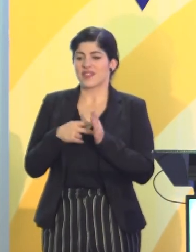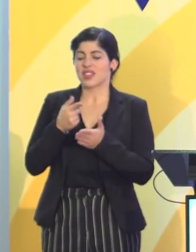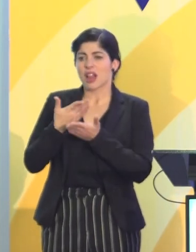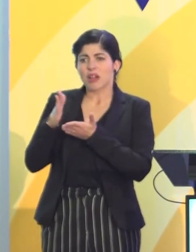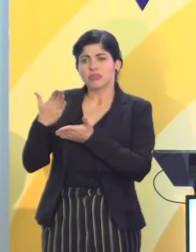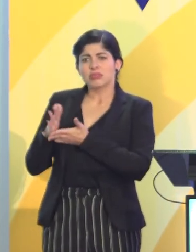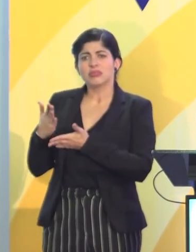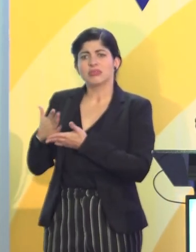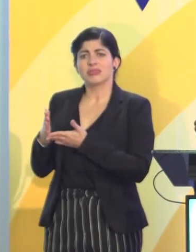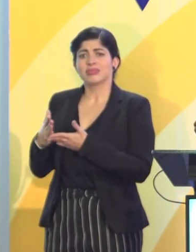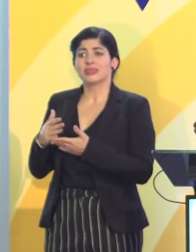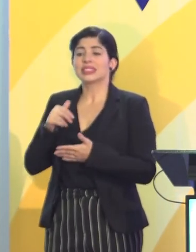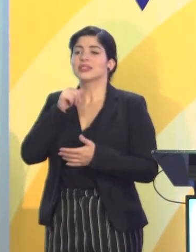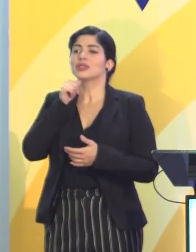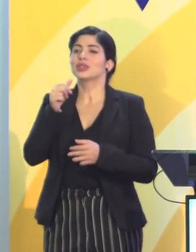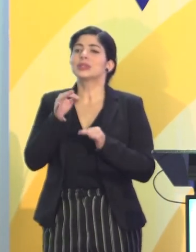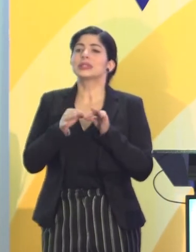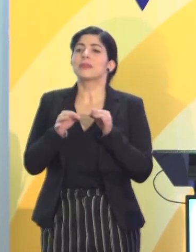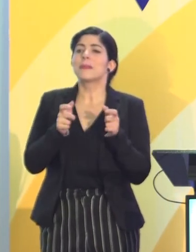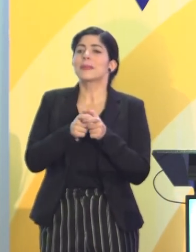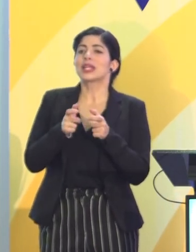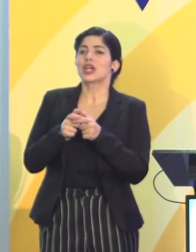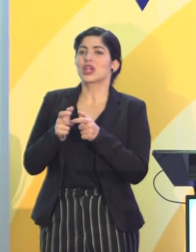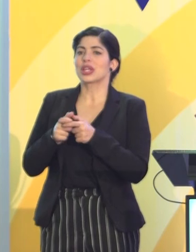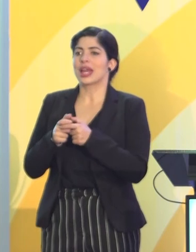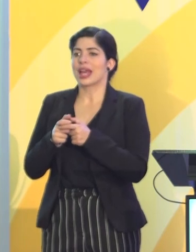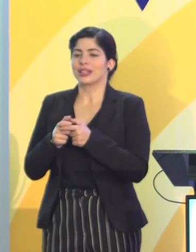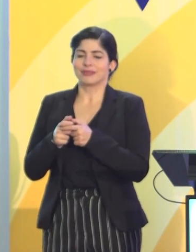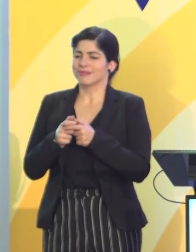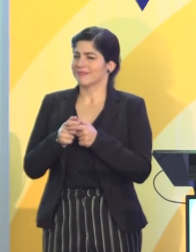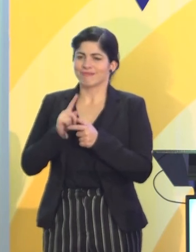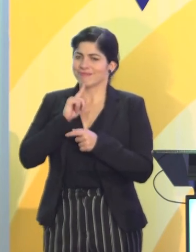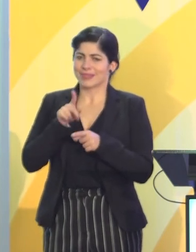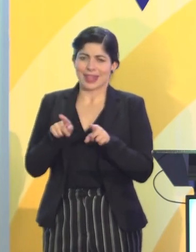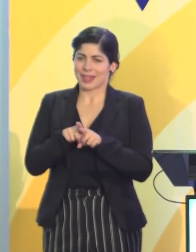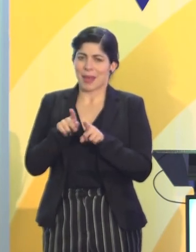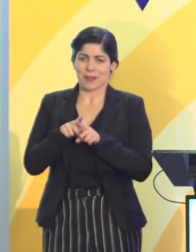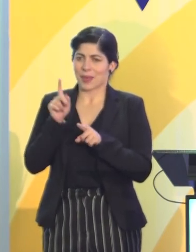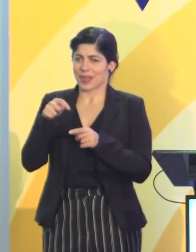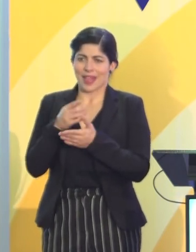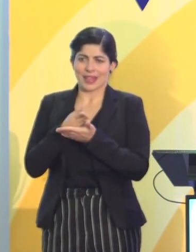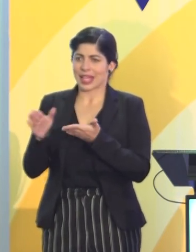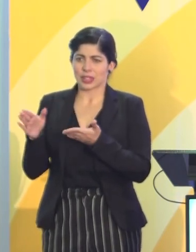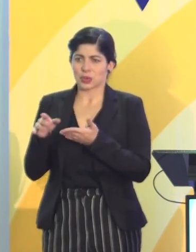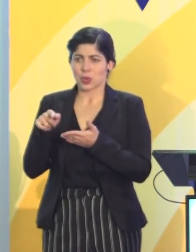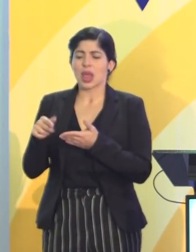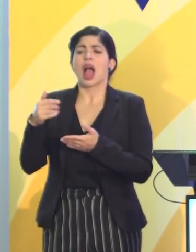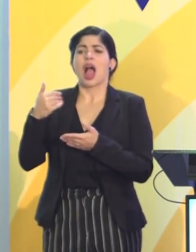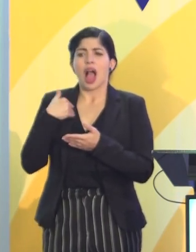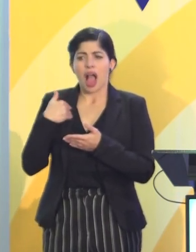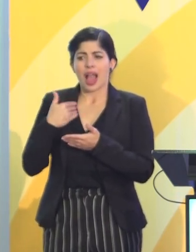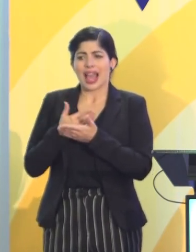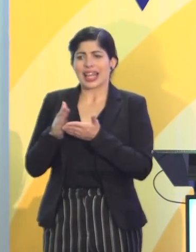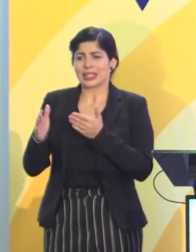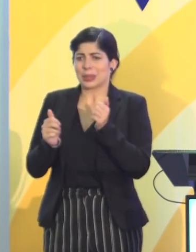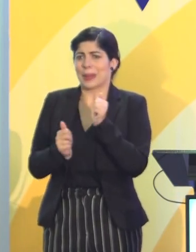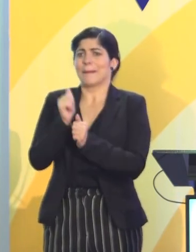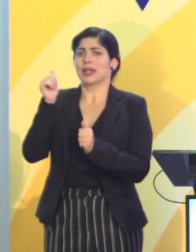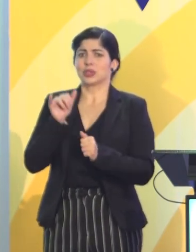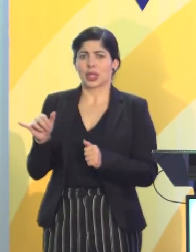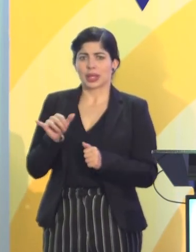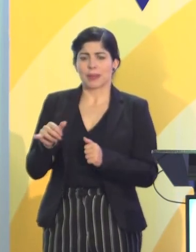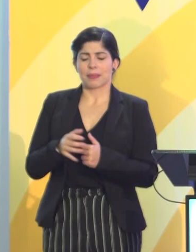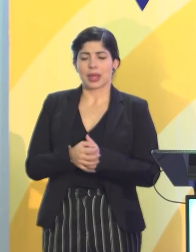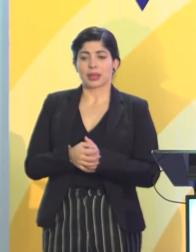excluyendo ya no simplemente minorías, que tampoco deben de ser excluidas, hay una exclusión de mayorías.